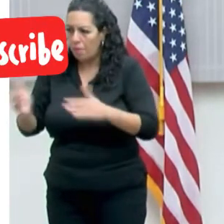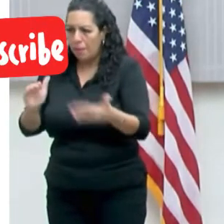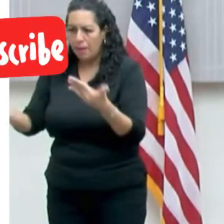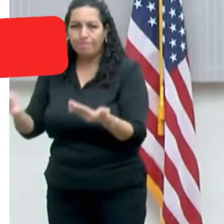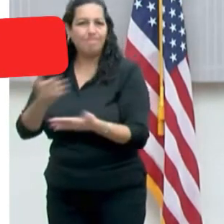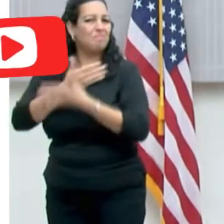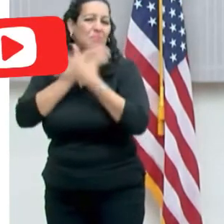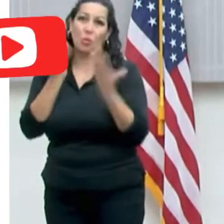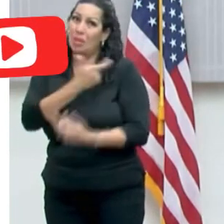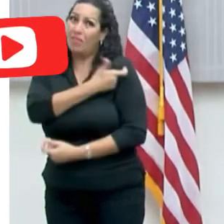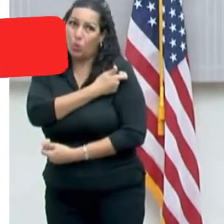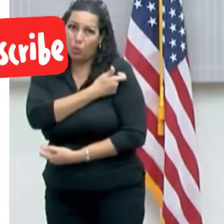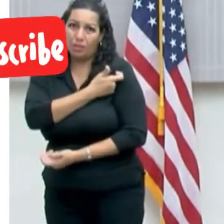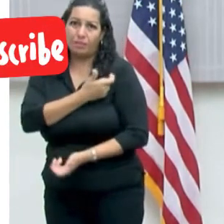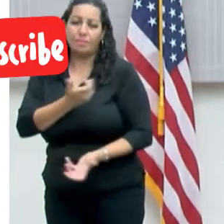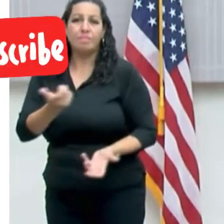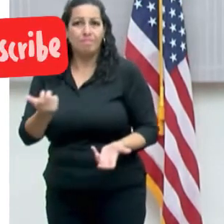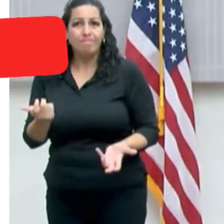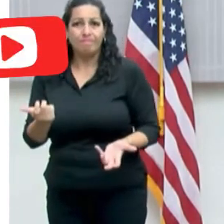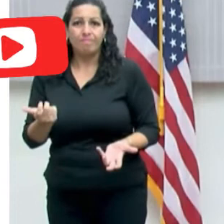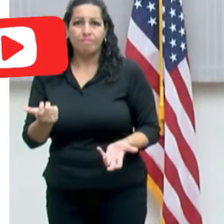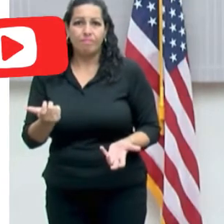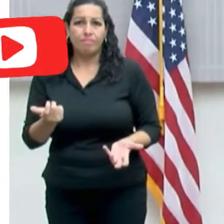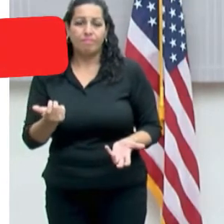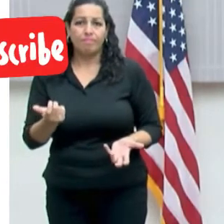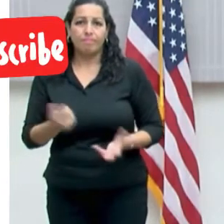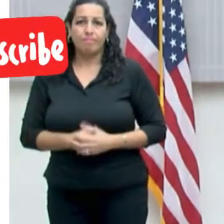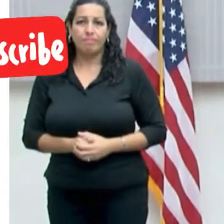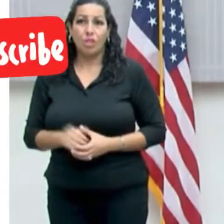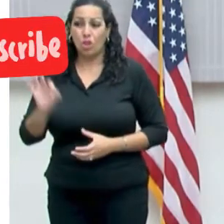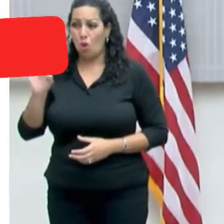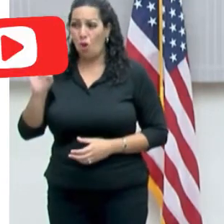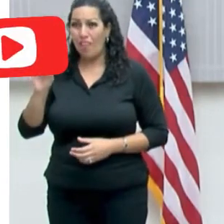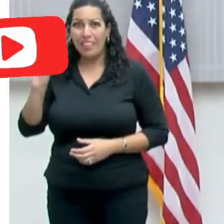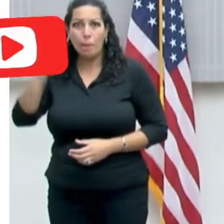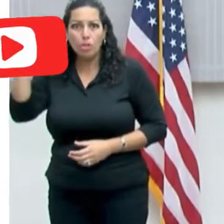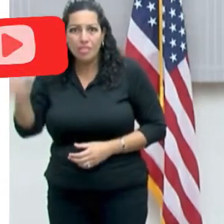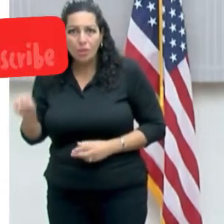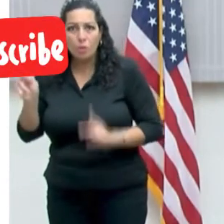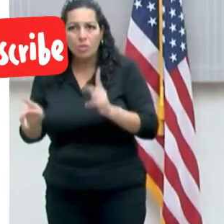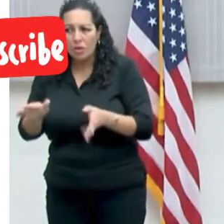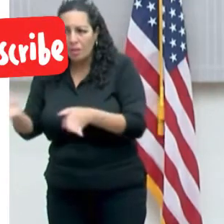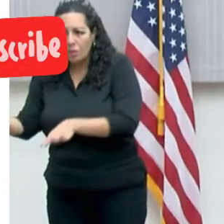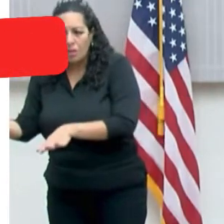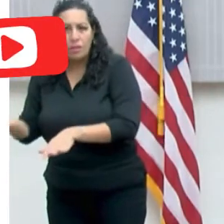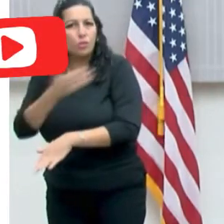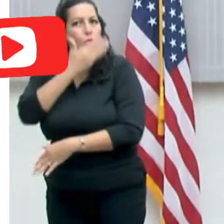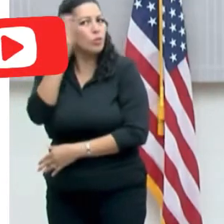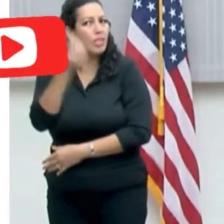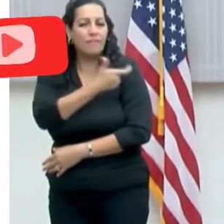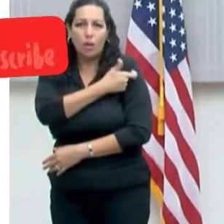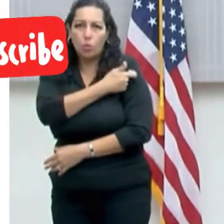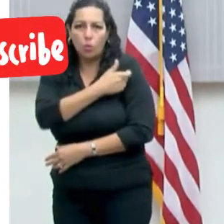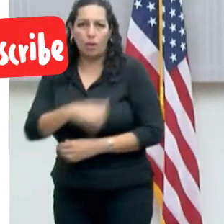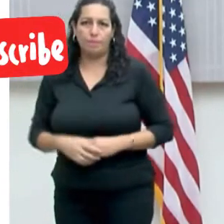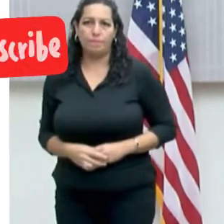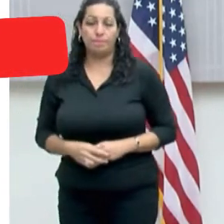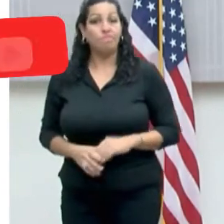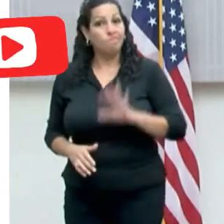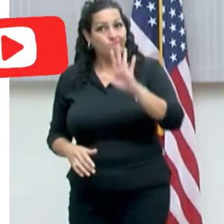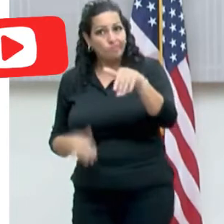ocurren entre personas no vacunadas. 90% de los fallecimientos. En el caso de los